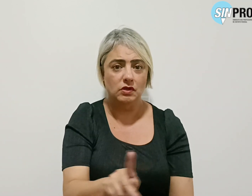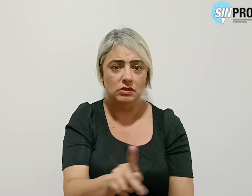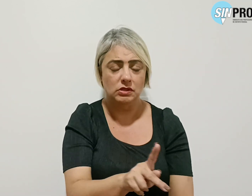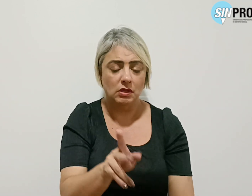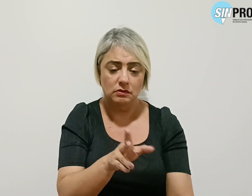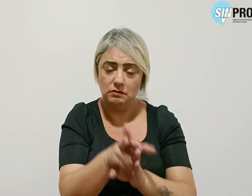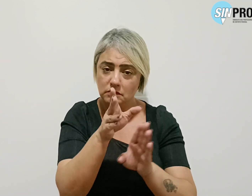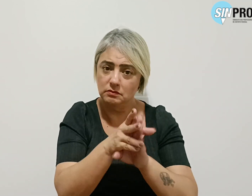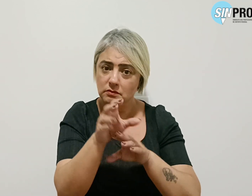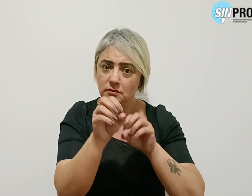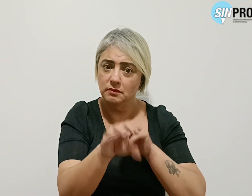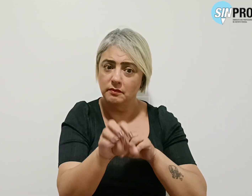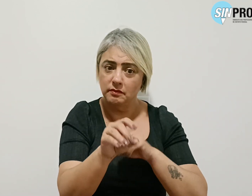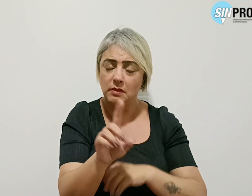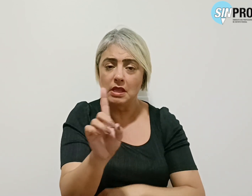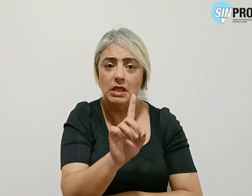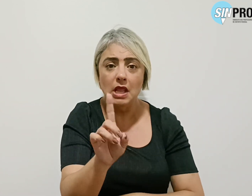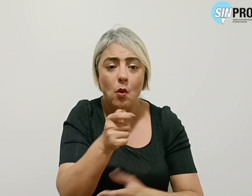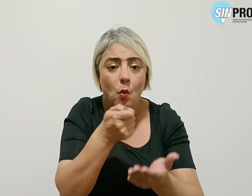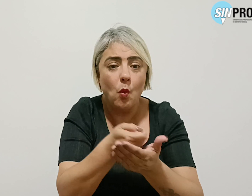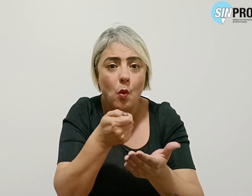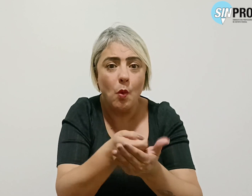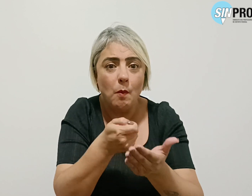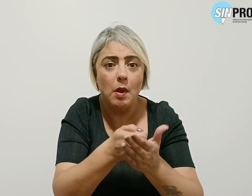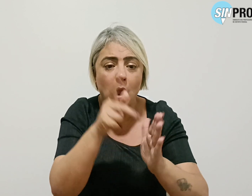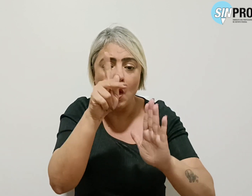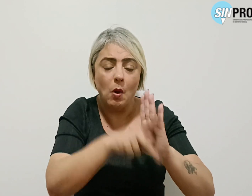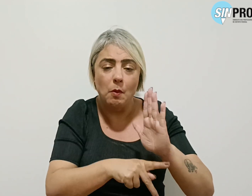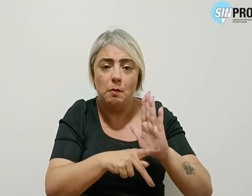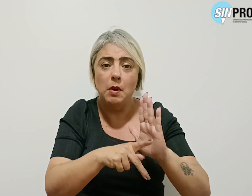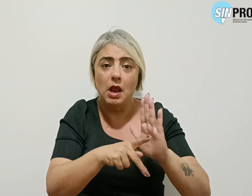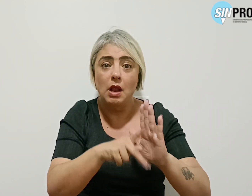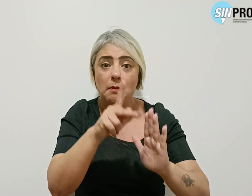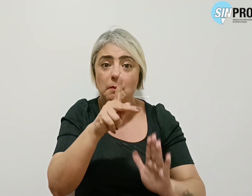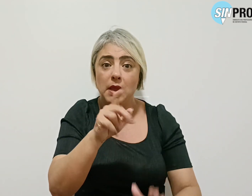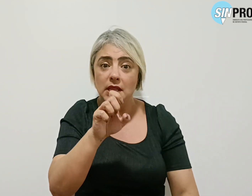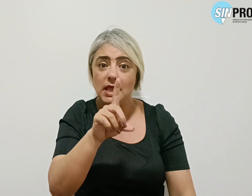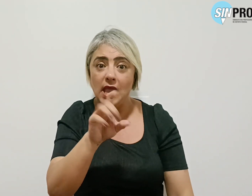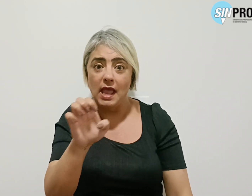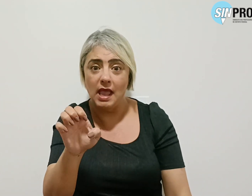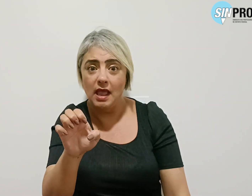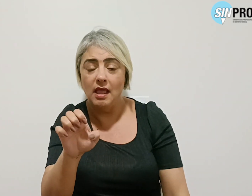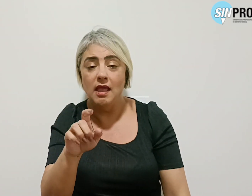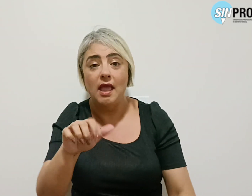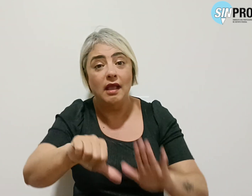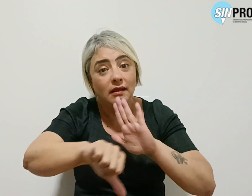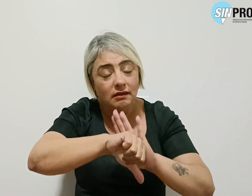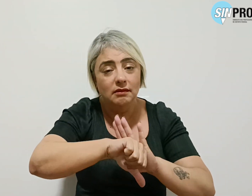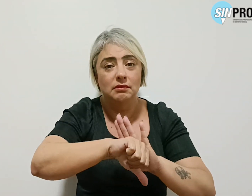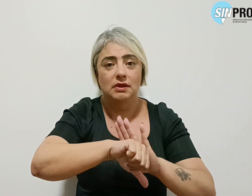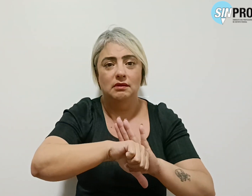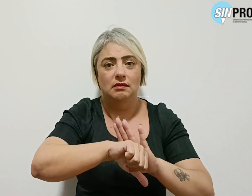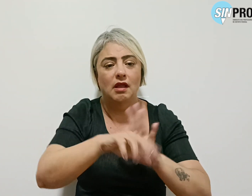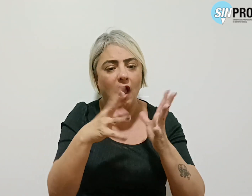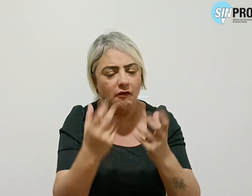orientadores, não cumprir o plano distrital de educação é crime. Vamos seguir